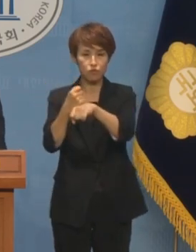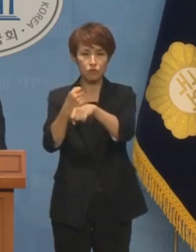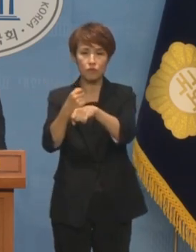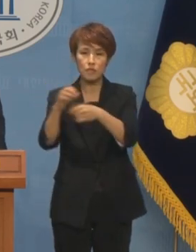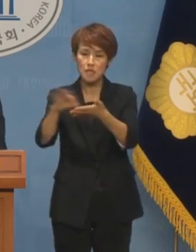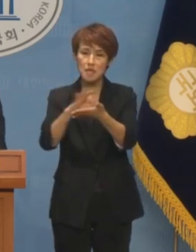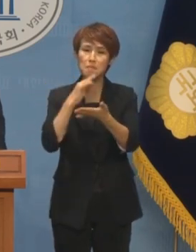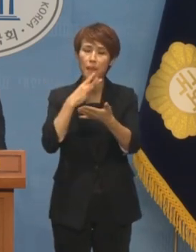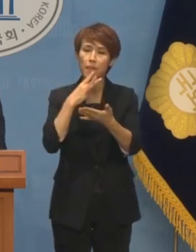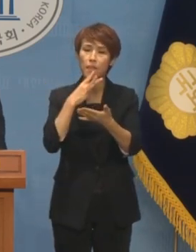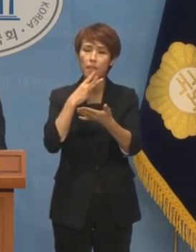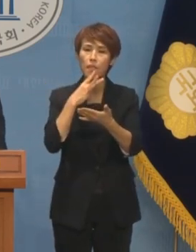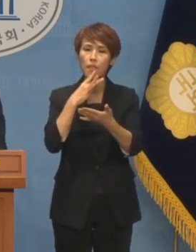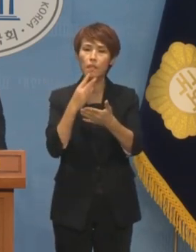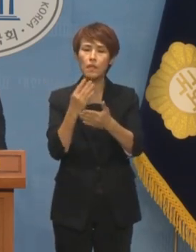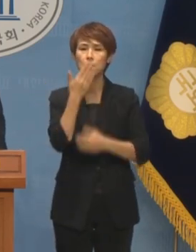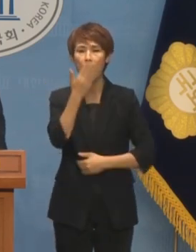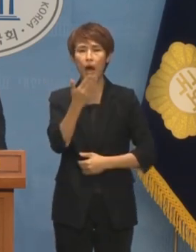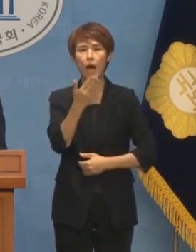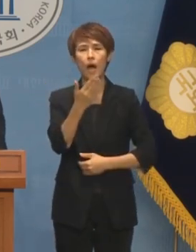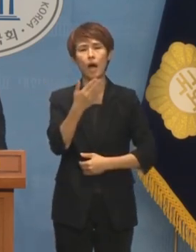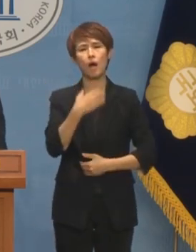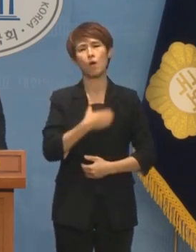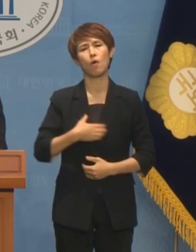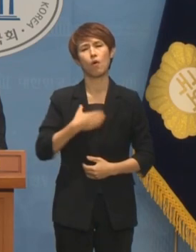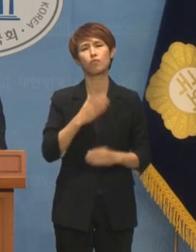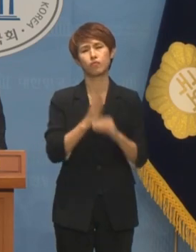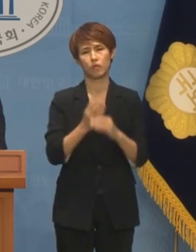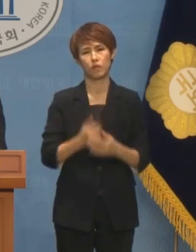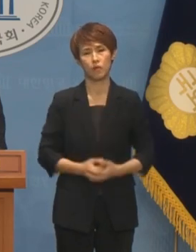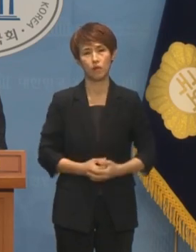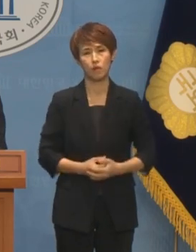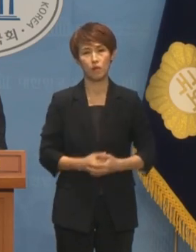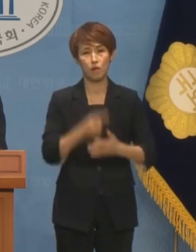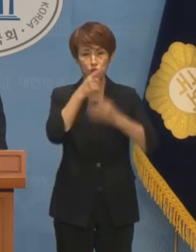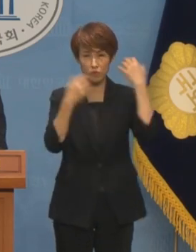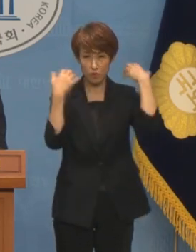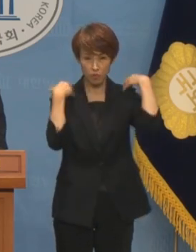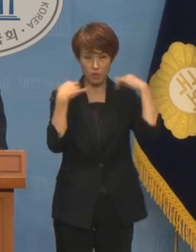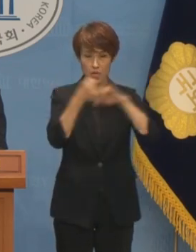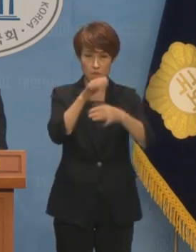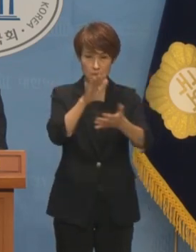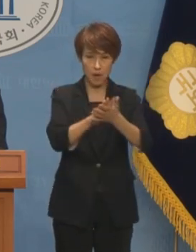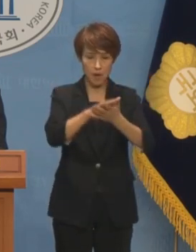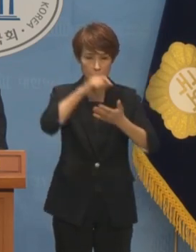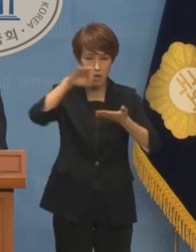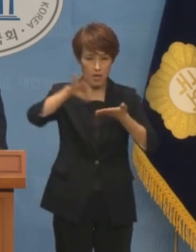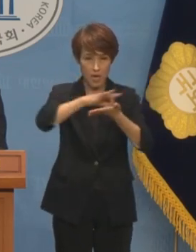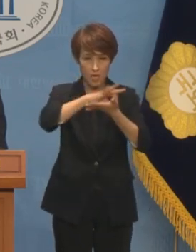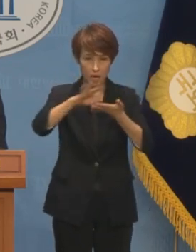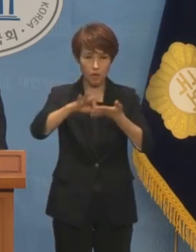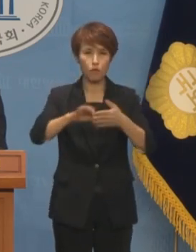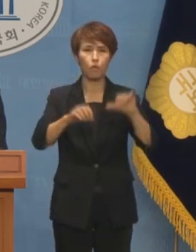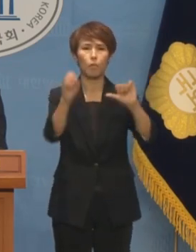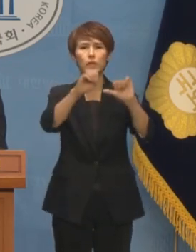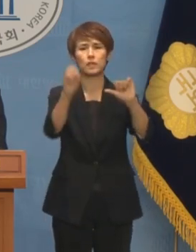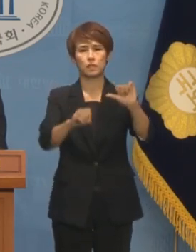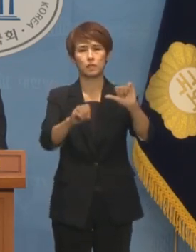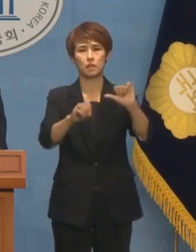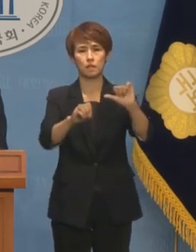우려까지 팽배합니다. 윤석열 정부가 약속한 R&D 예산 5%라는